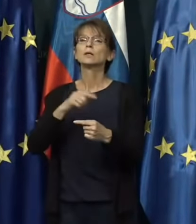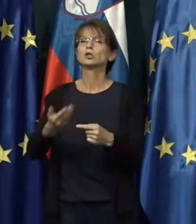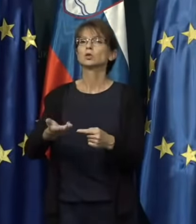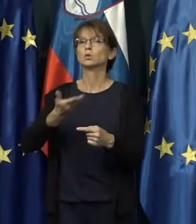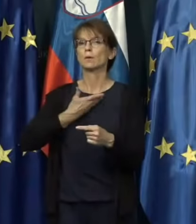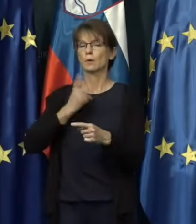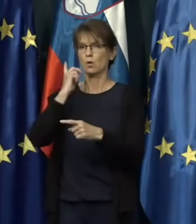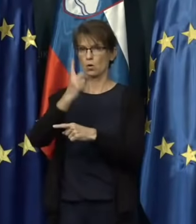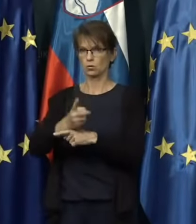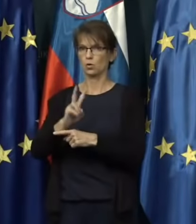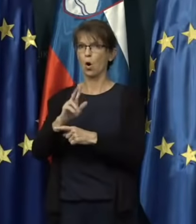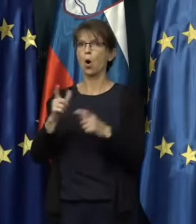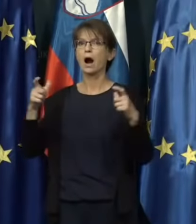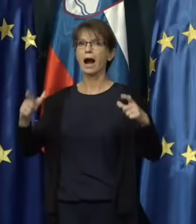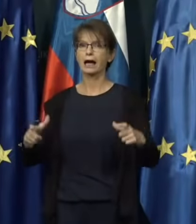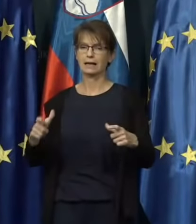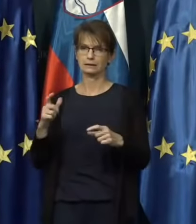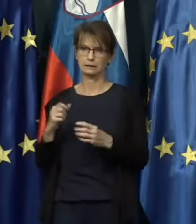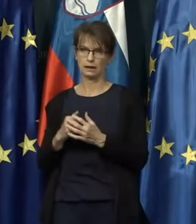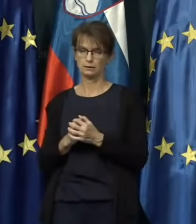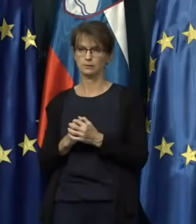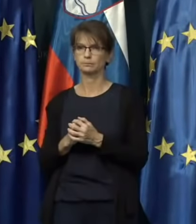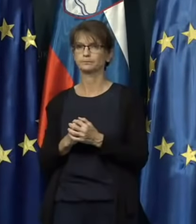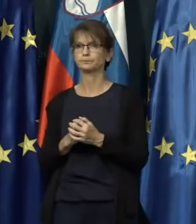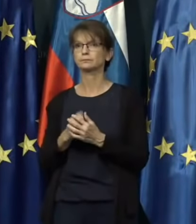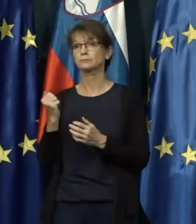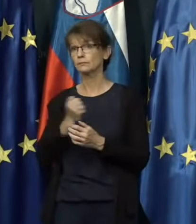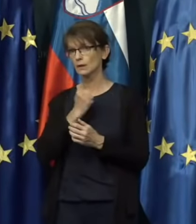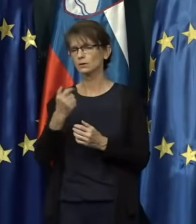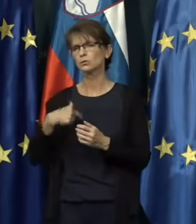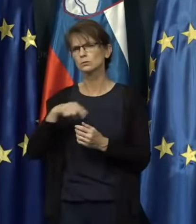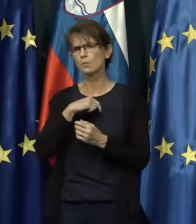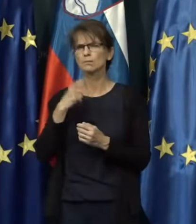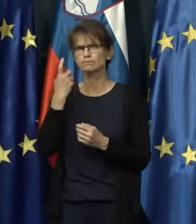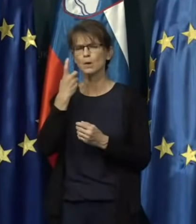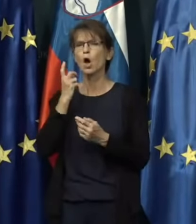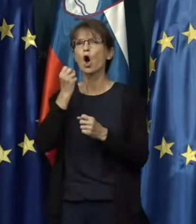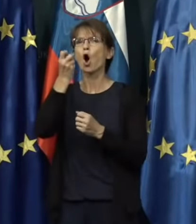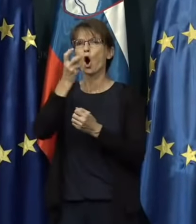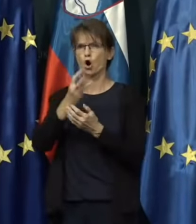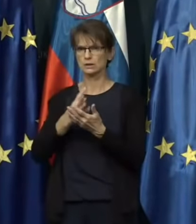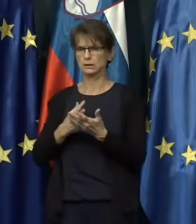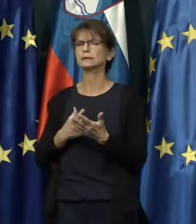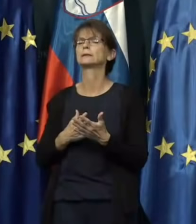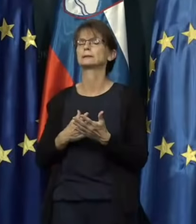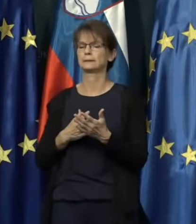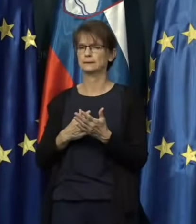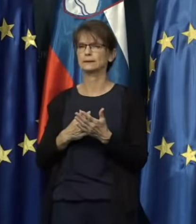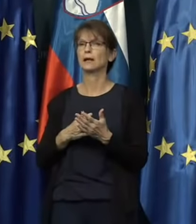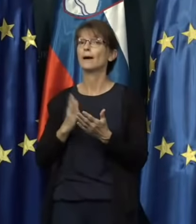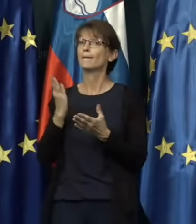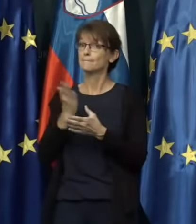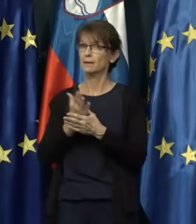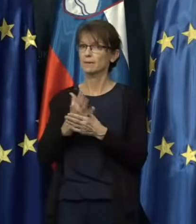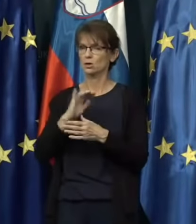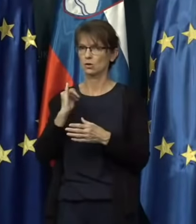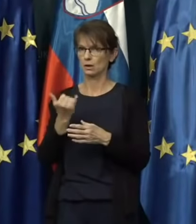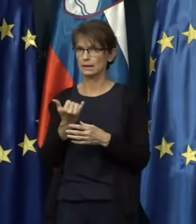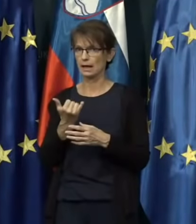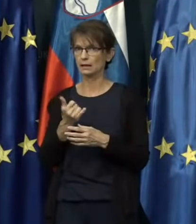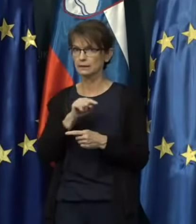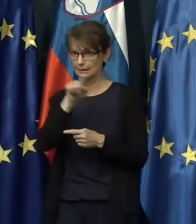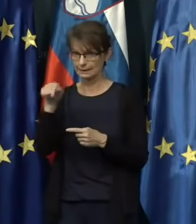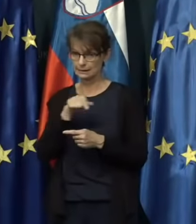prejme odločbo o karanteni, smo ocenili, da je primerno, da se tistim,